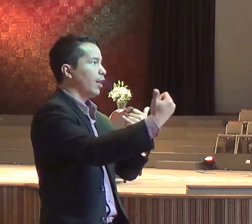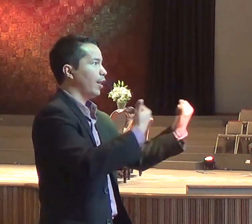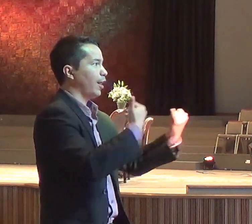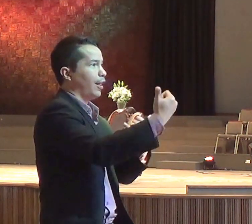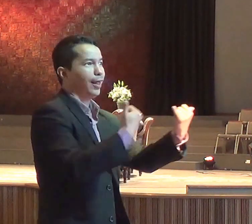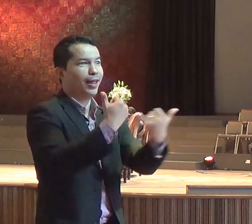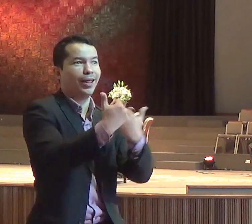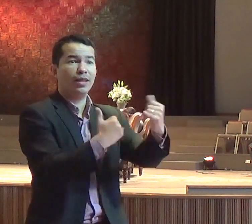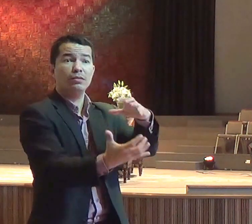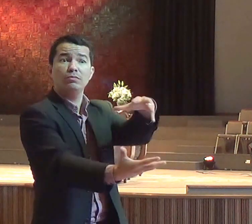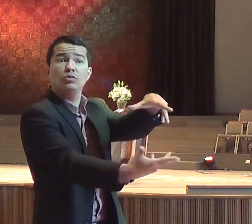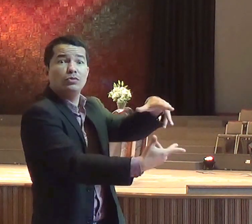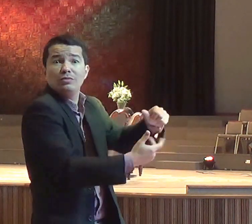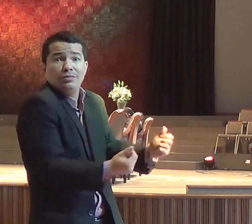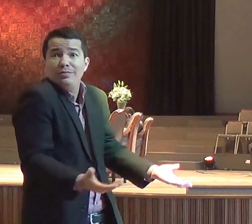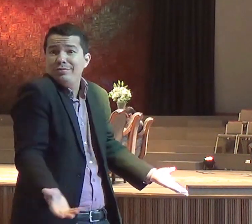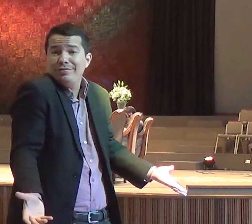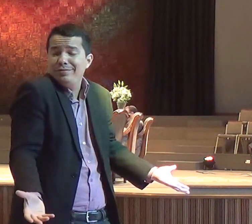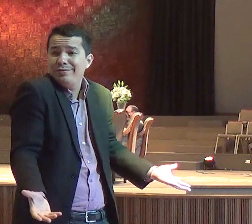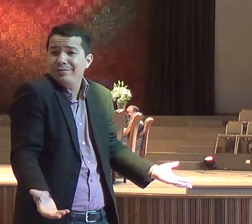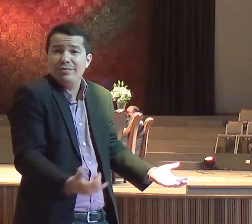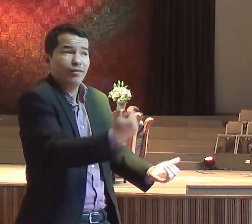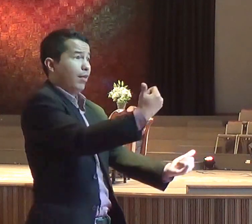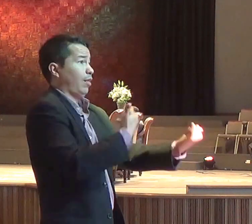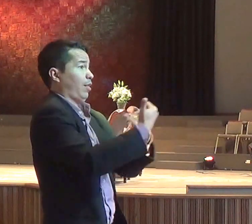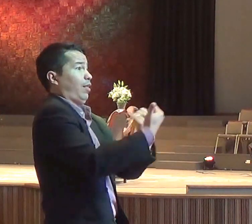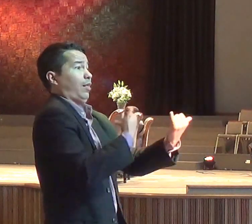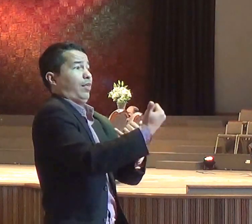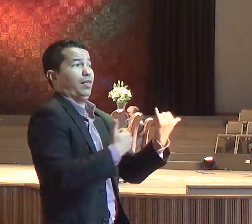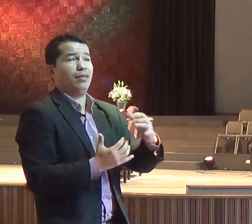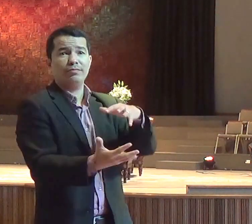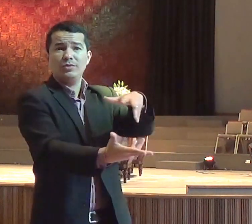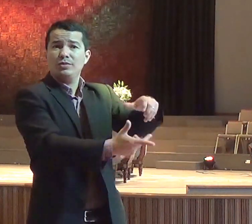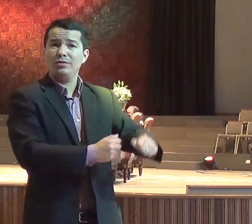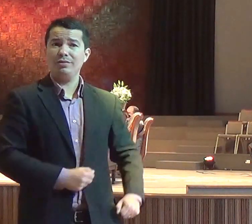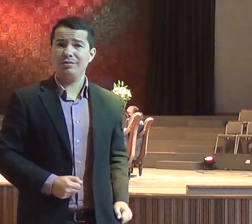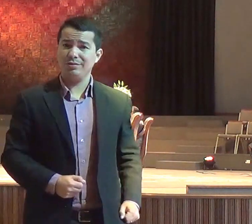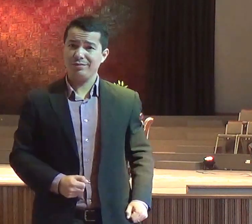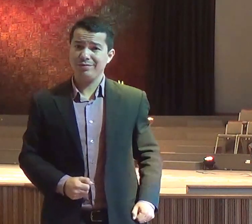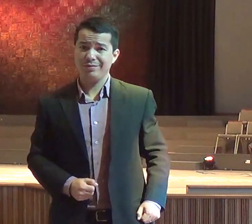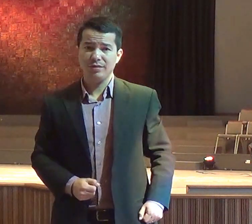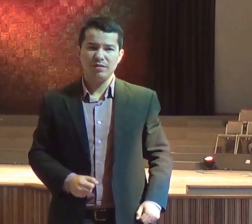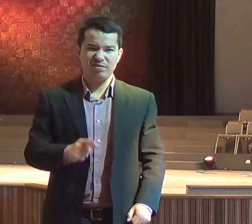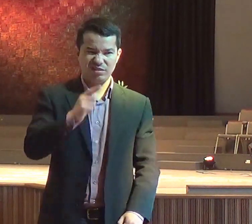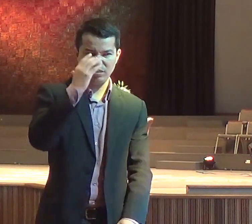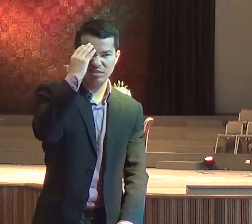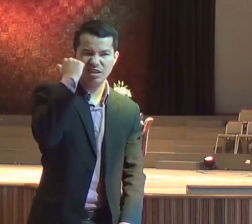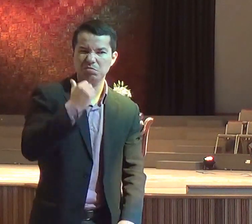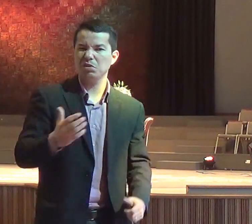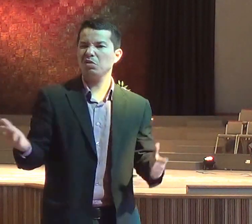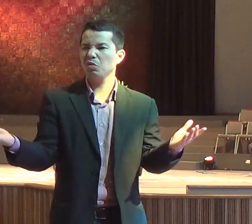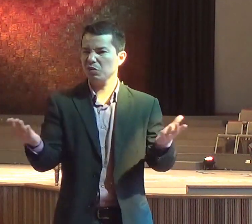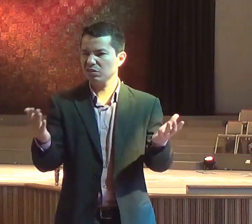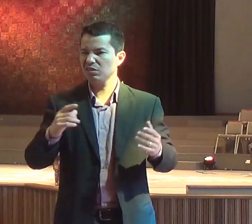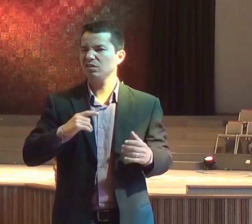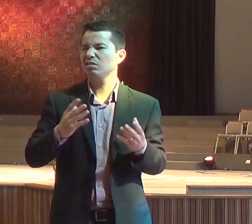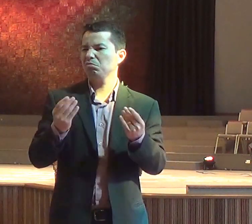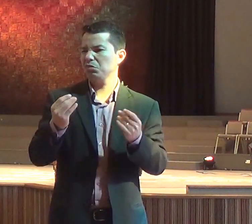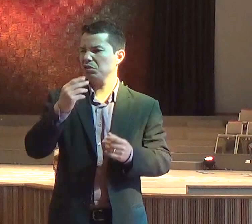aquilo que eles representam. Eles representam a prosperidade, tem muita gente correndo atrás dos seus sonhos